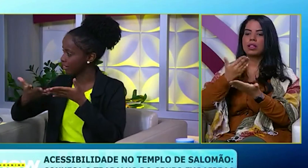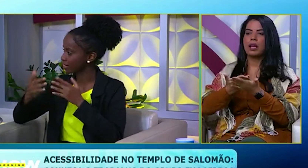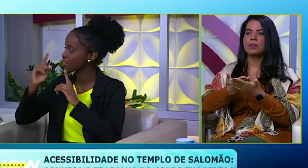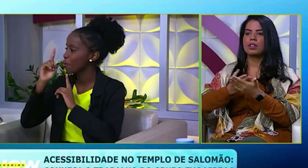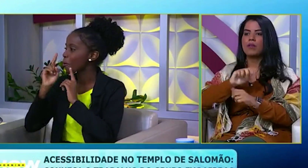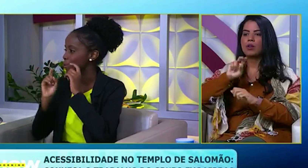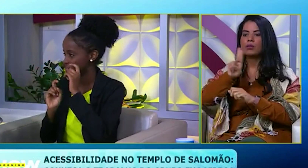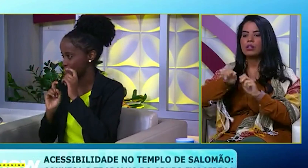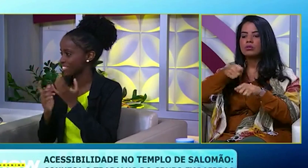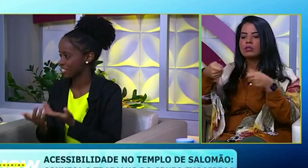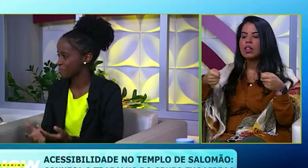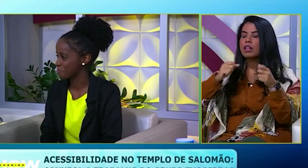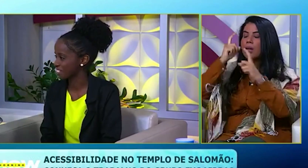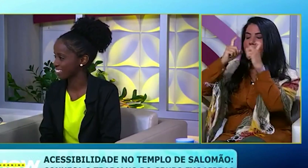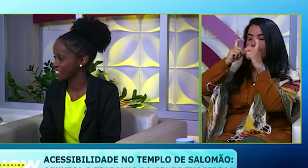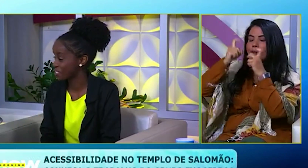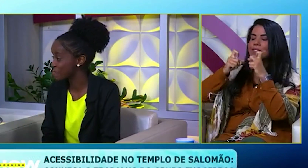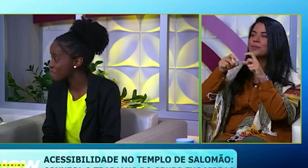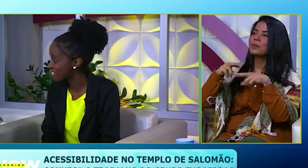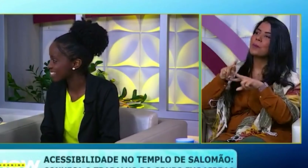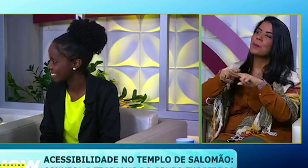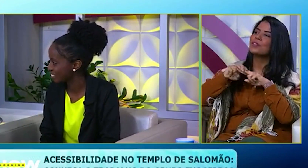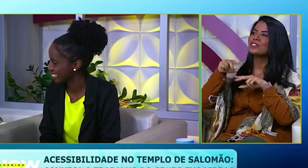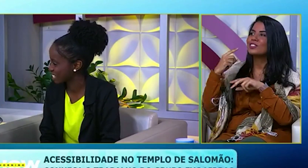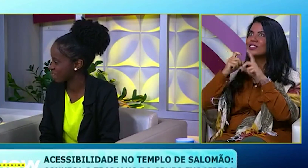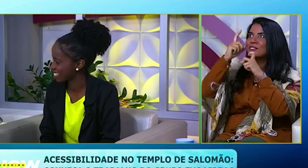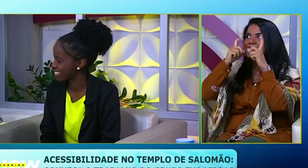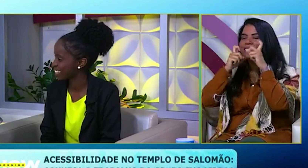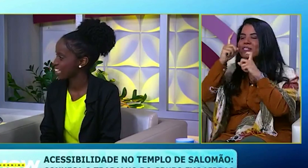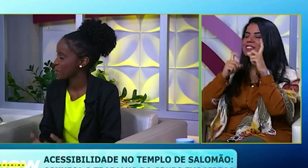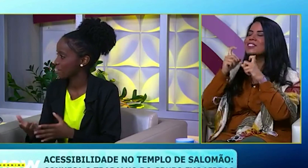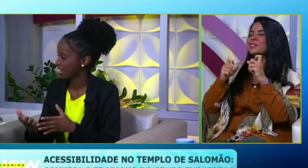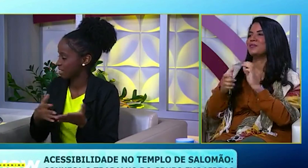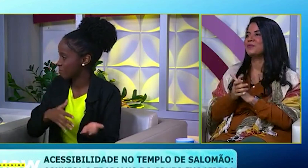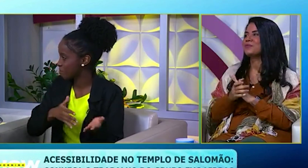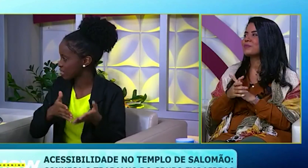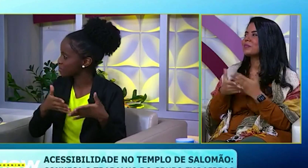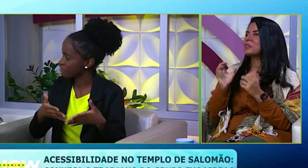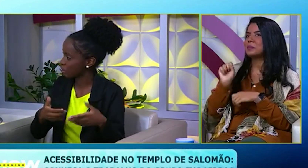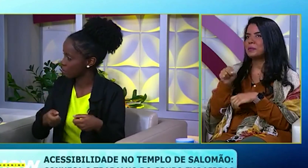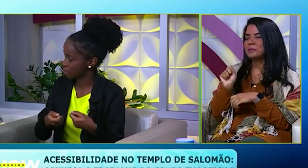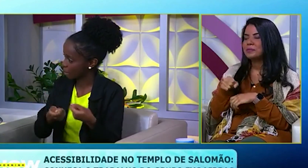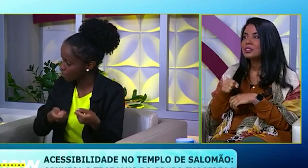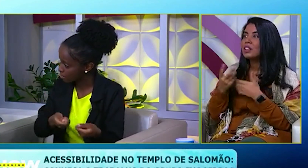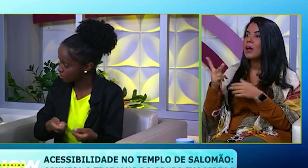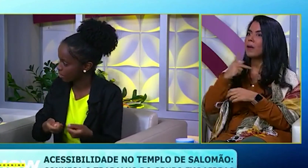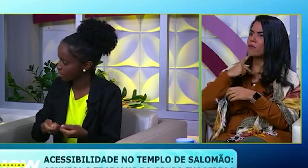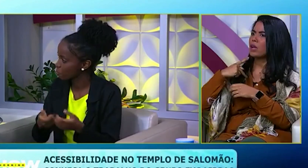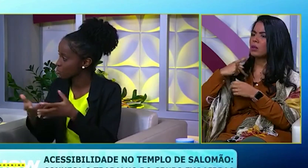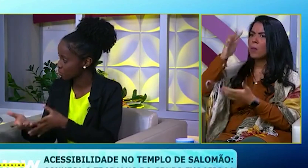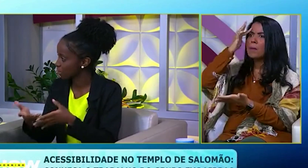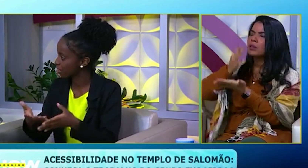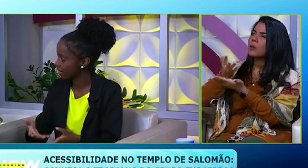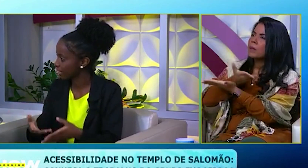tanto os sinais como a expressão. Por isso que a gente faz muita expressão, digamos assim. Para aquela mesma fé que o pastor está passando